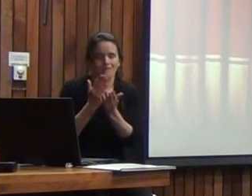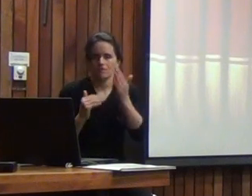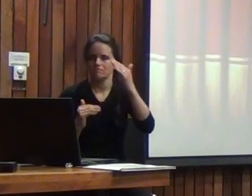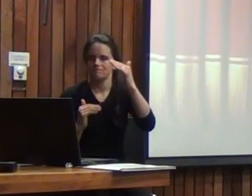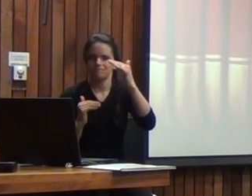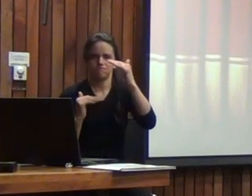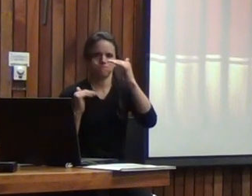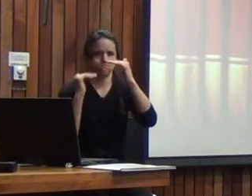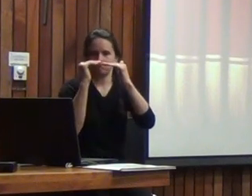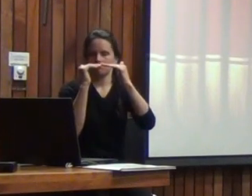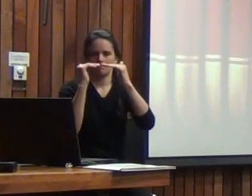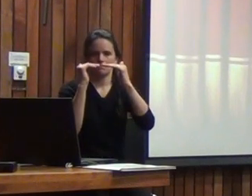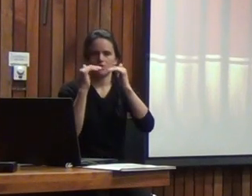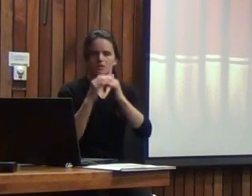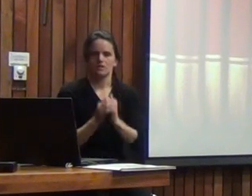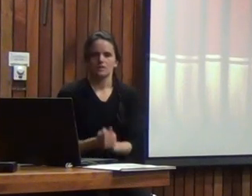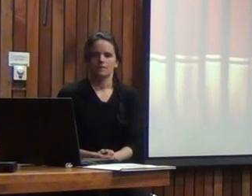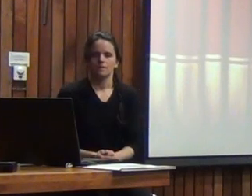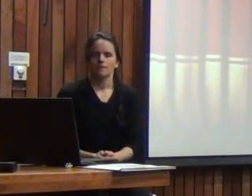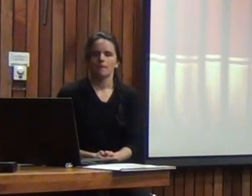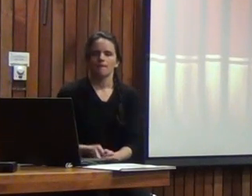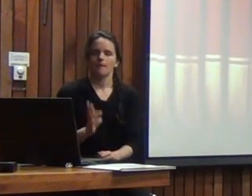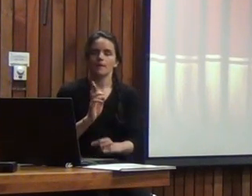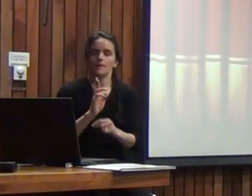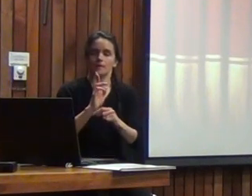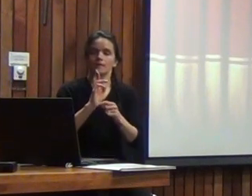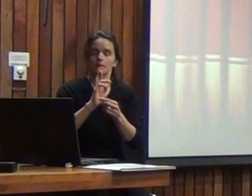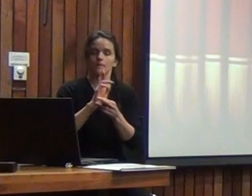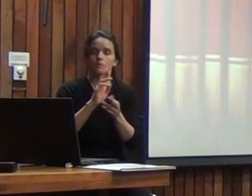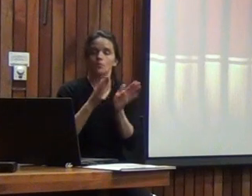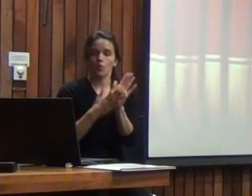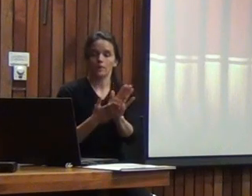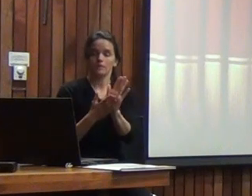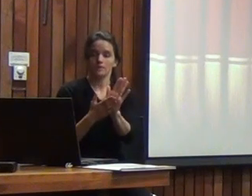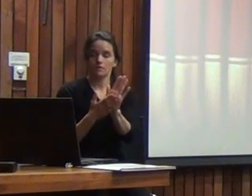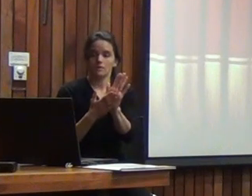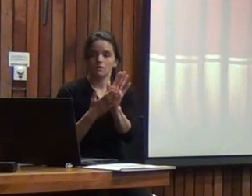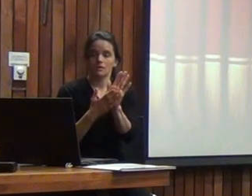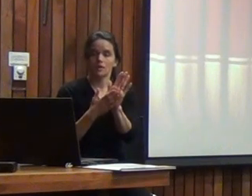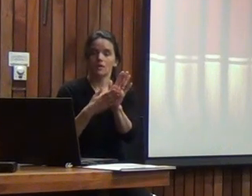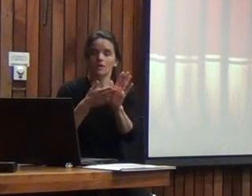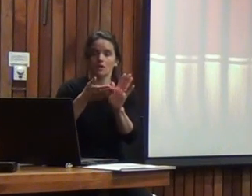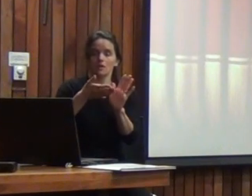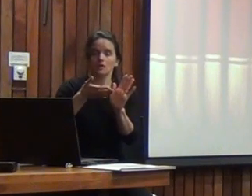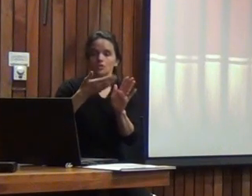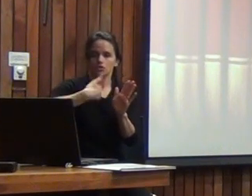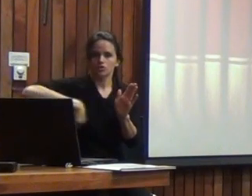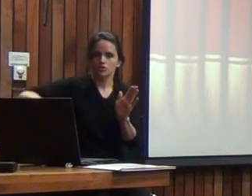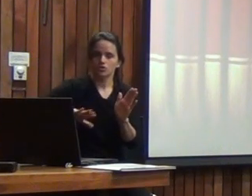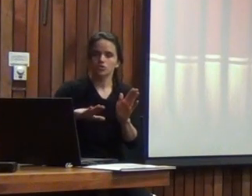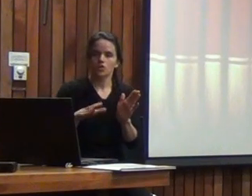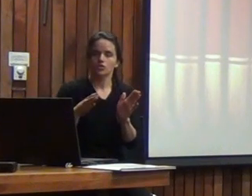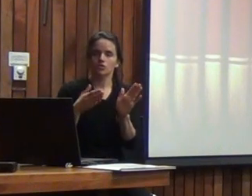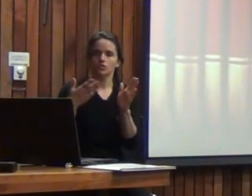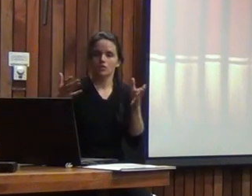respecto de la representatividad de la muestra no hicimos un análisis